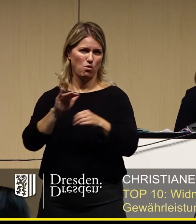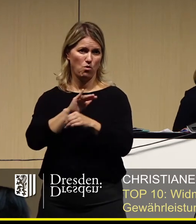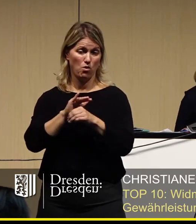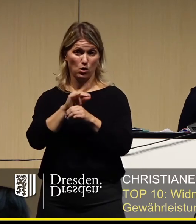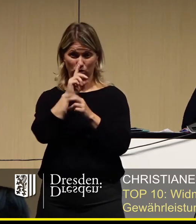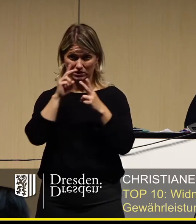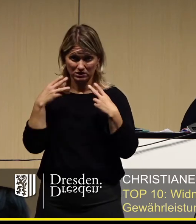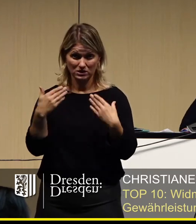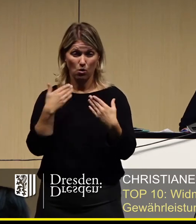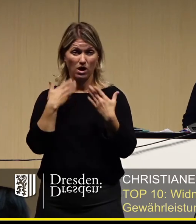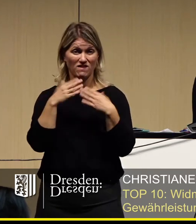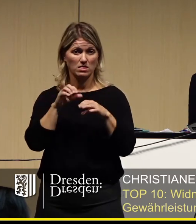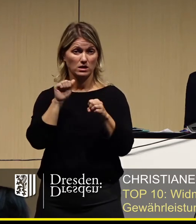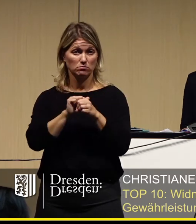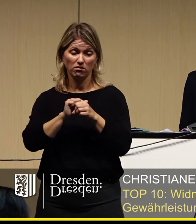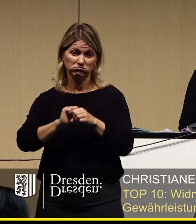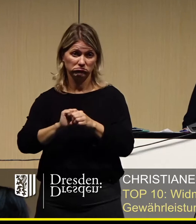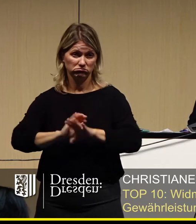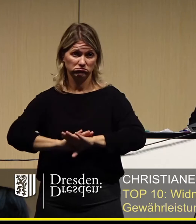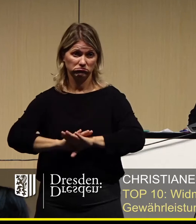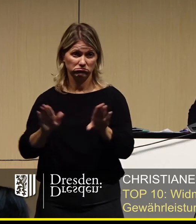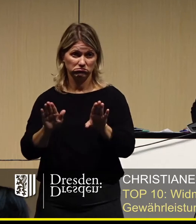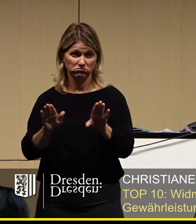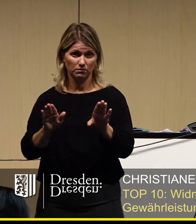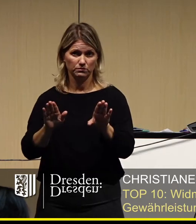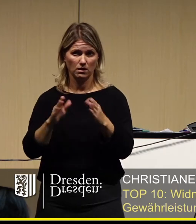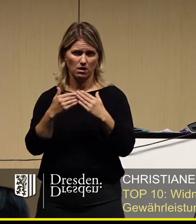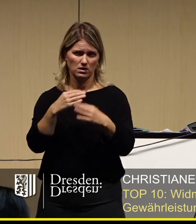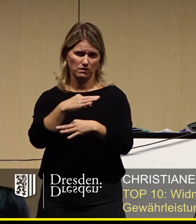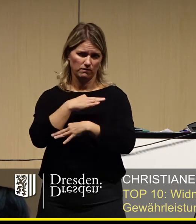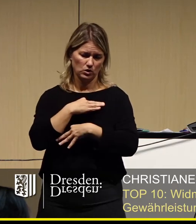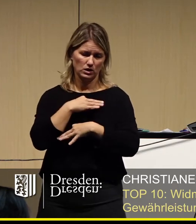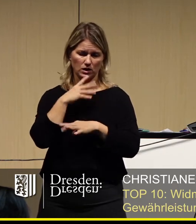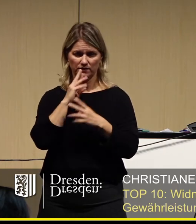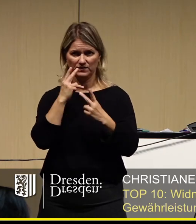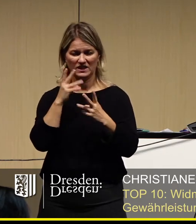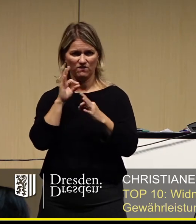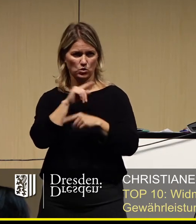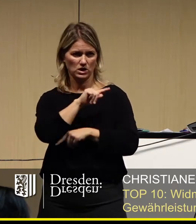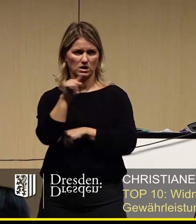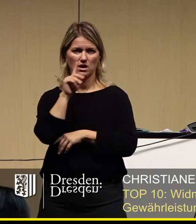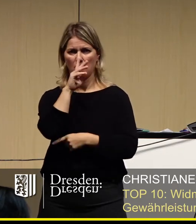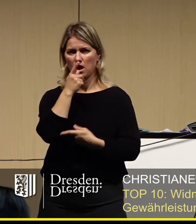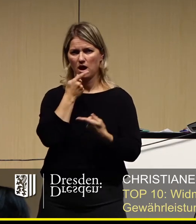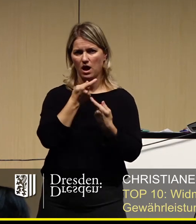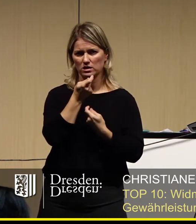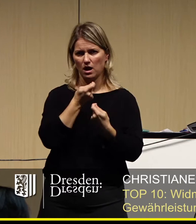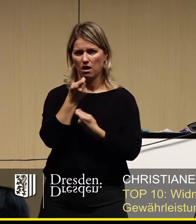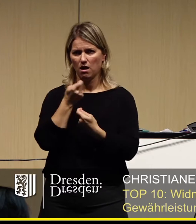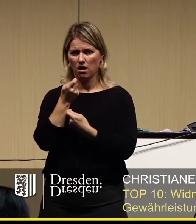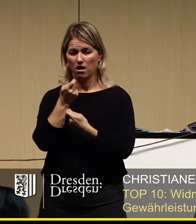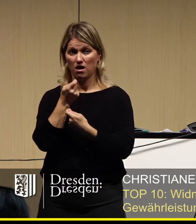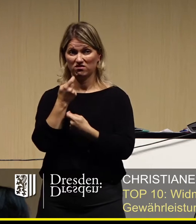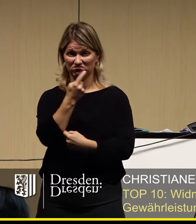gar nicht statt. Und für mich wäre jetzt schon noch mal zentral, vor allem für die Händlerinnen und Händler, die ja da auch ein großes